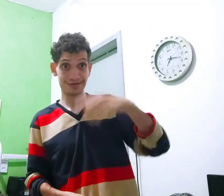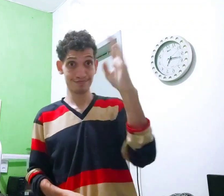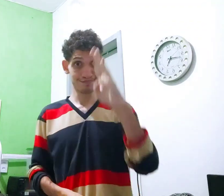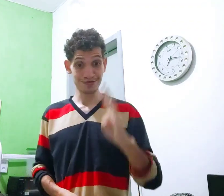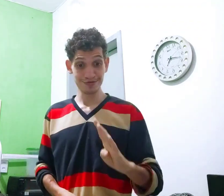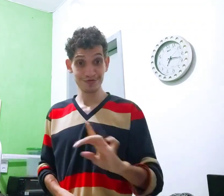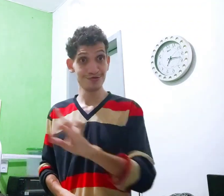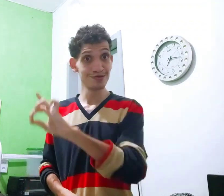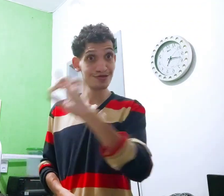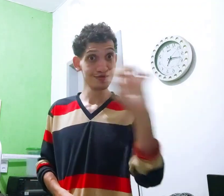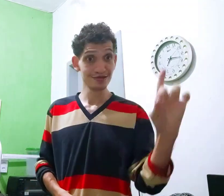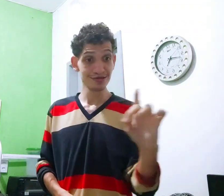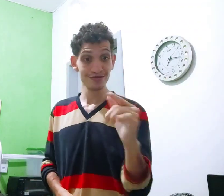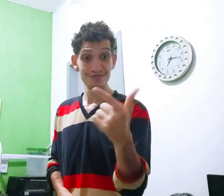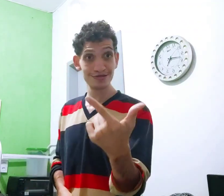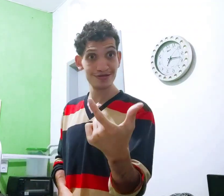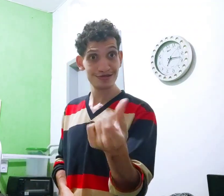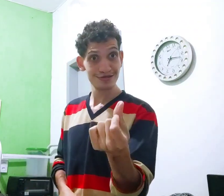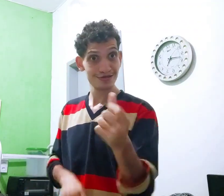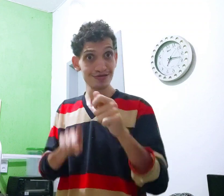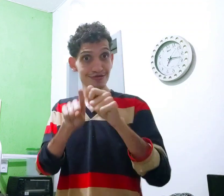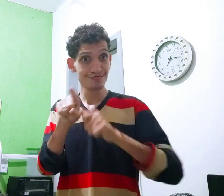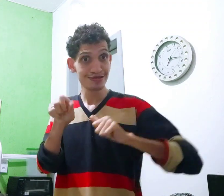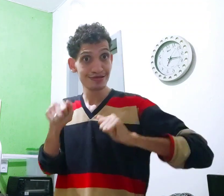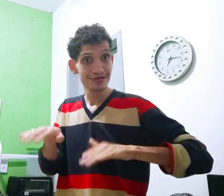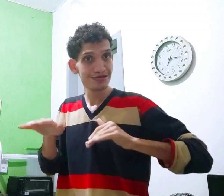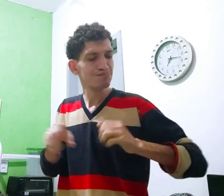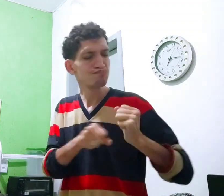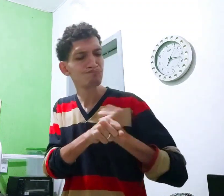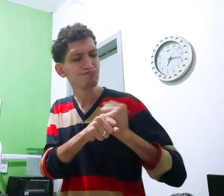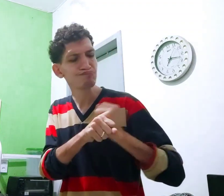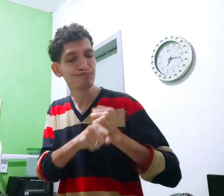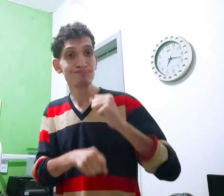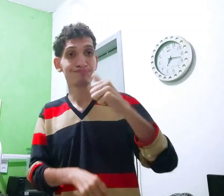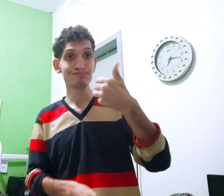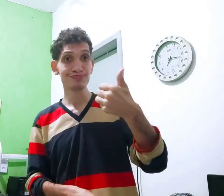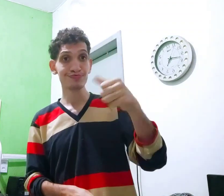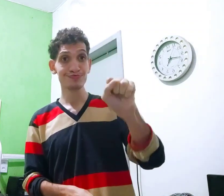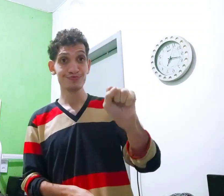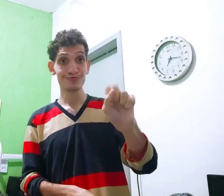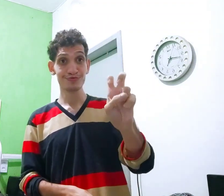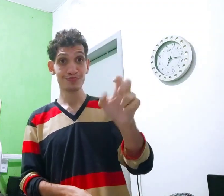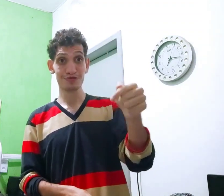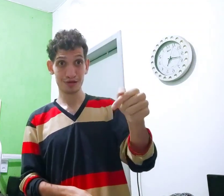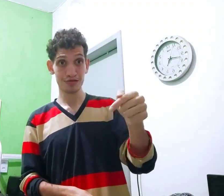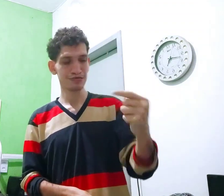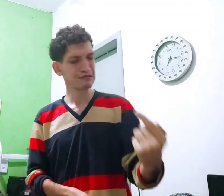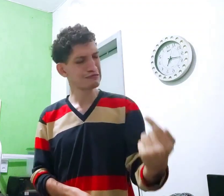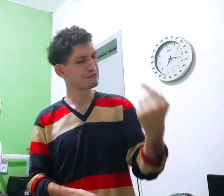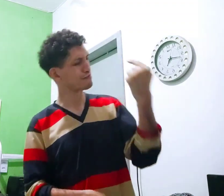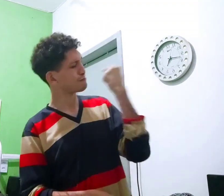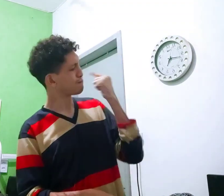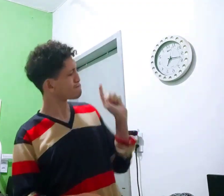Aqui no Brasil, dia 26, meio de setembro, ano 1857,